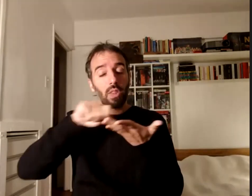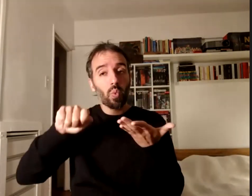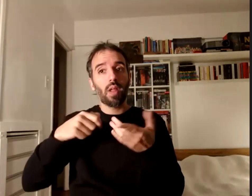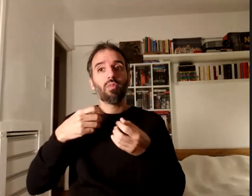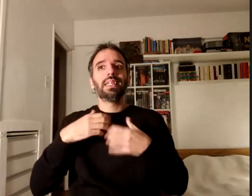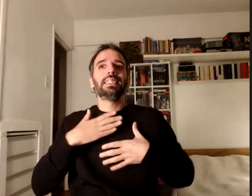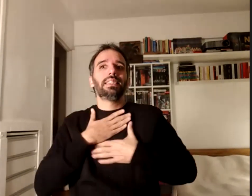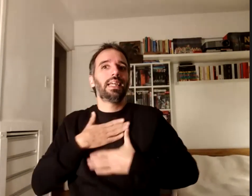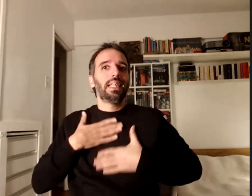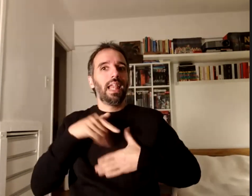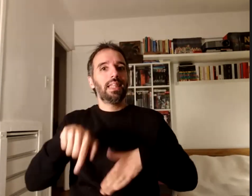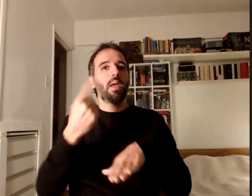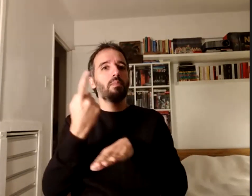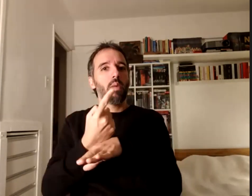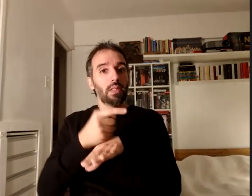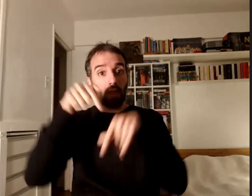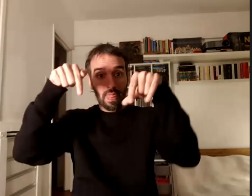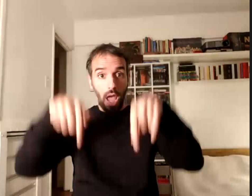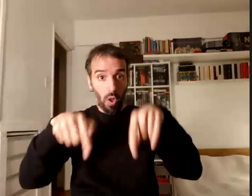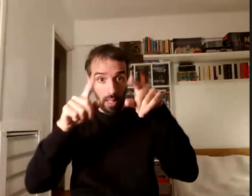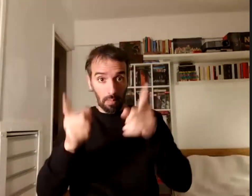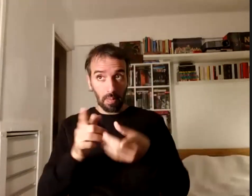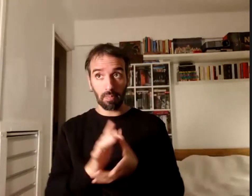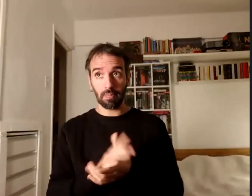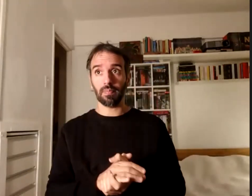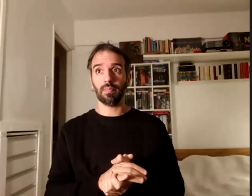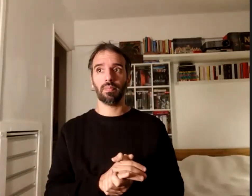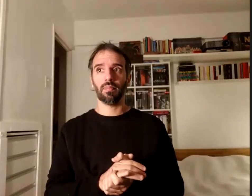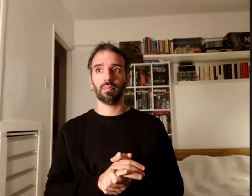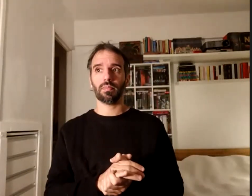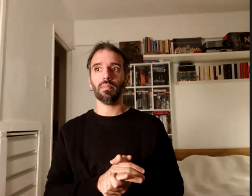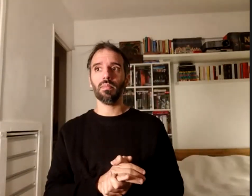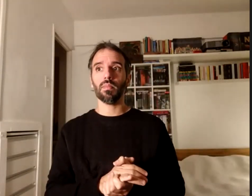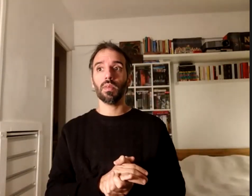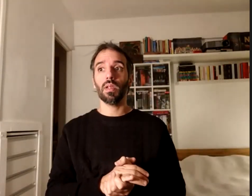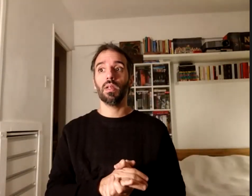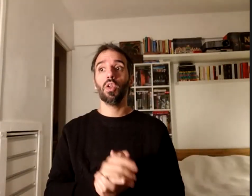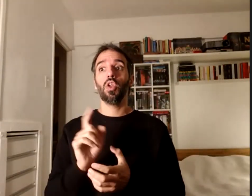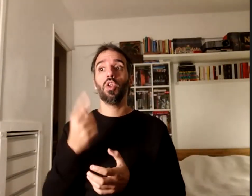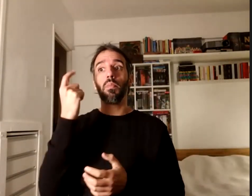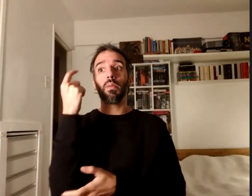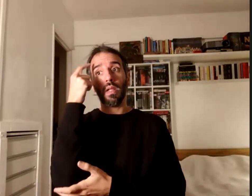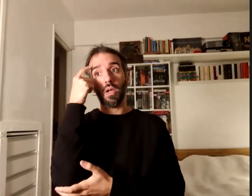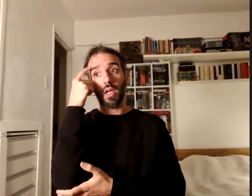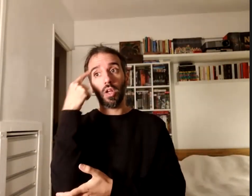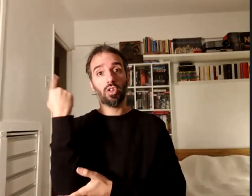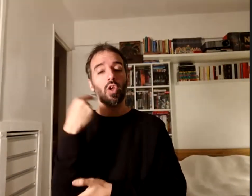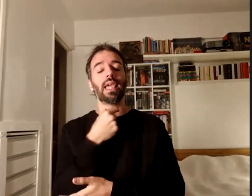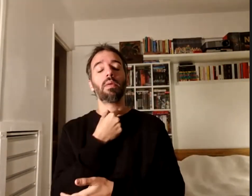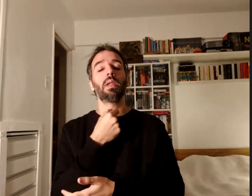y de ahora y lo primero que nos venía era pensar que nos habilitó a considerar que